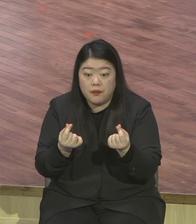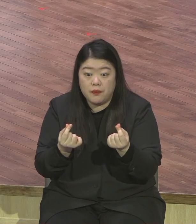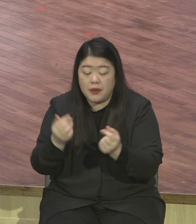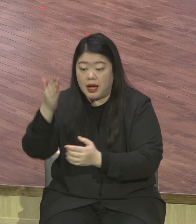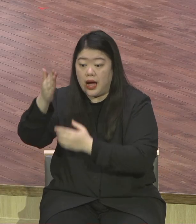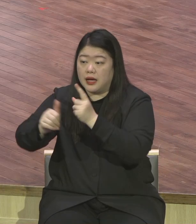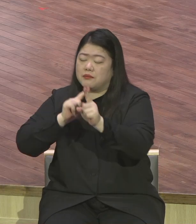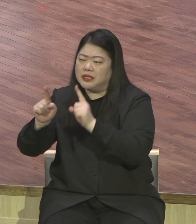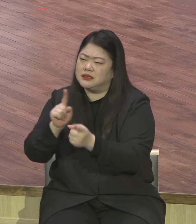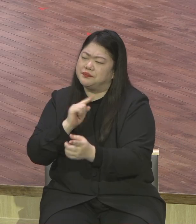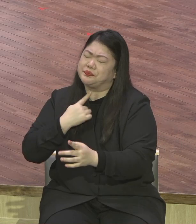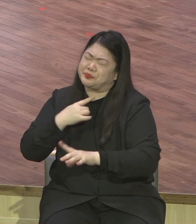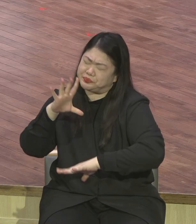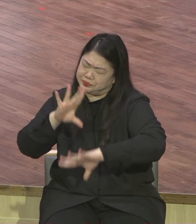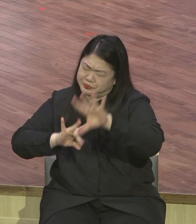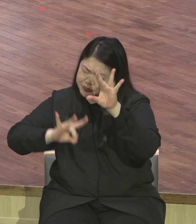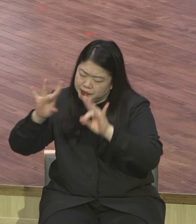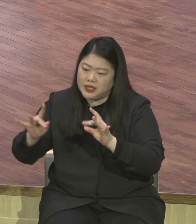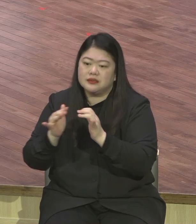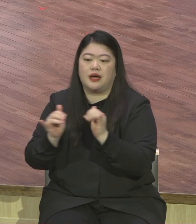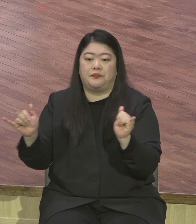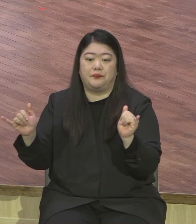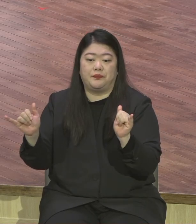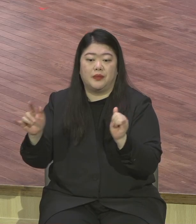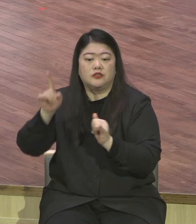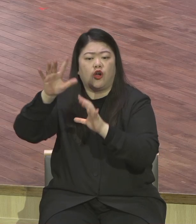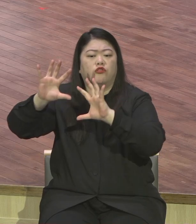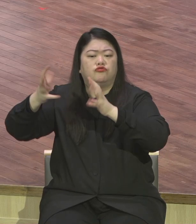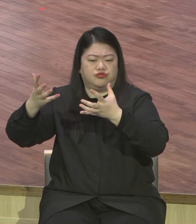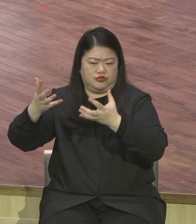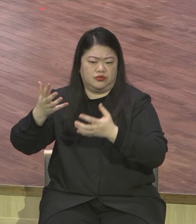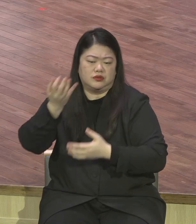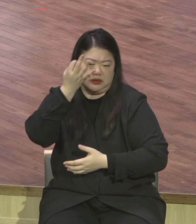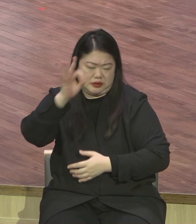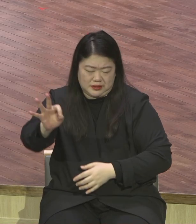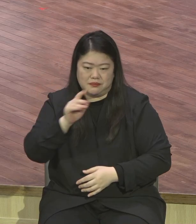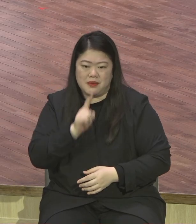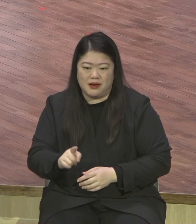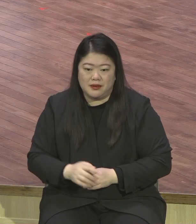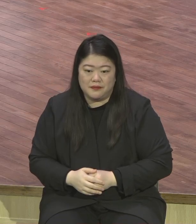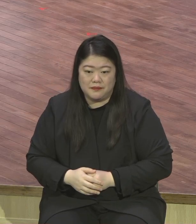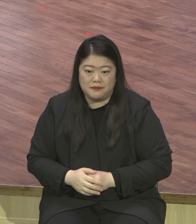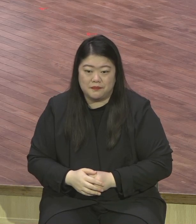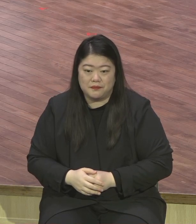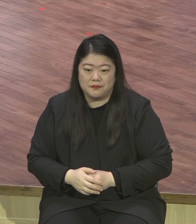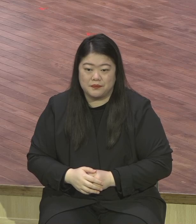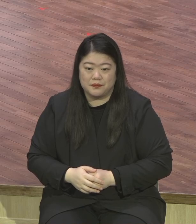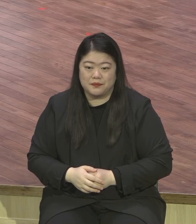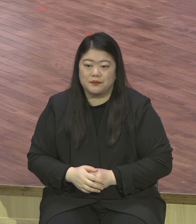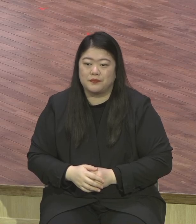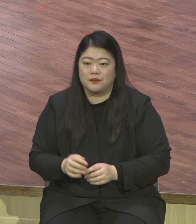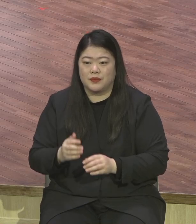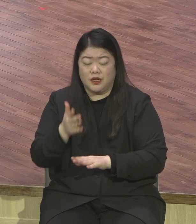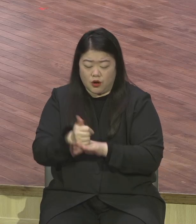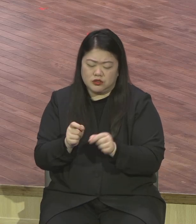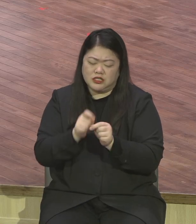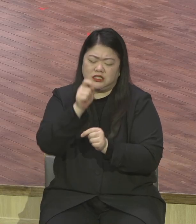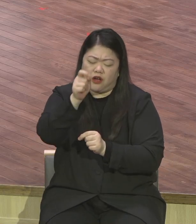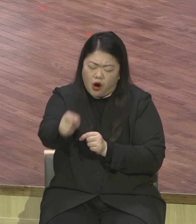이런 사람에게 영혼의 축복이며요 영혼의 축복 10편 1편 2절로